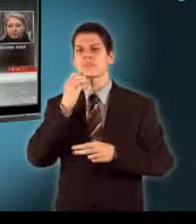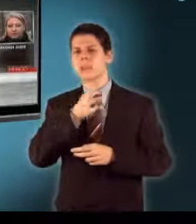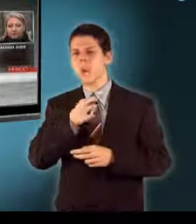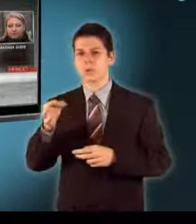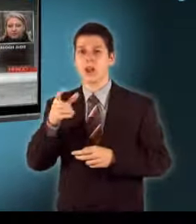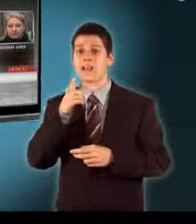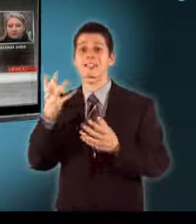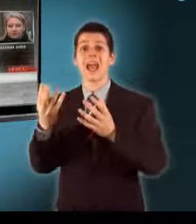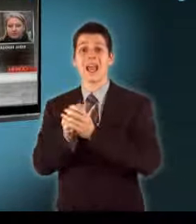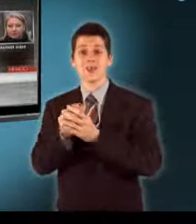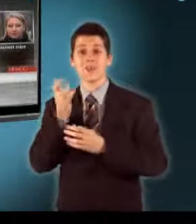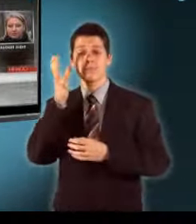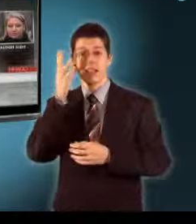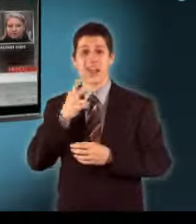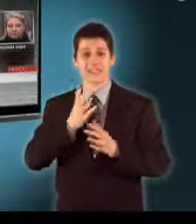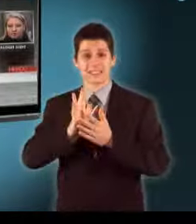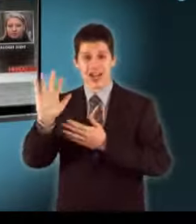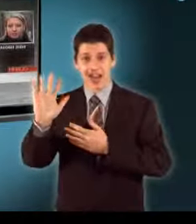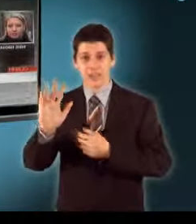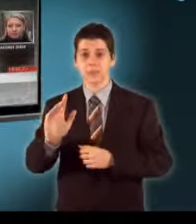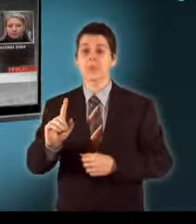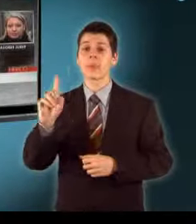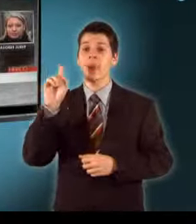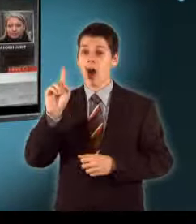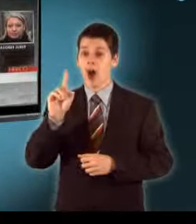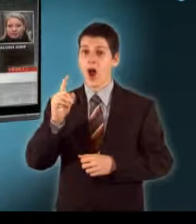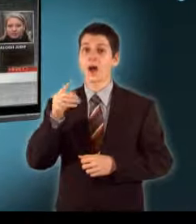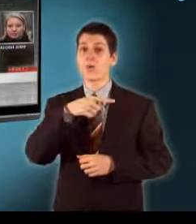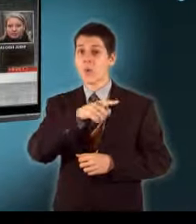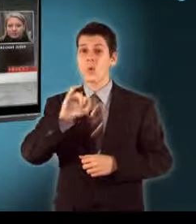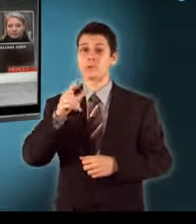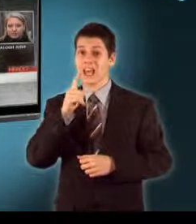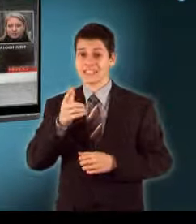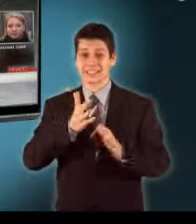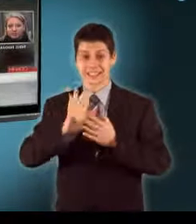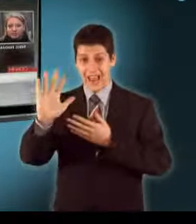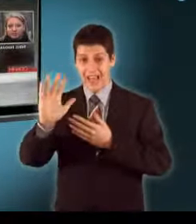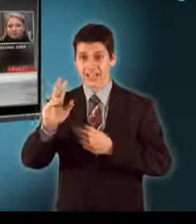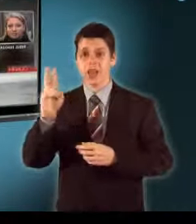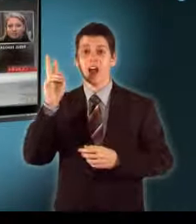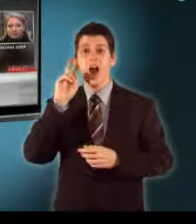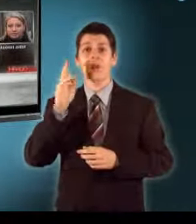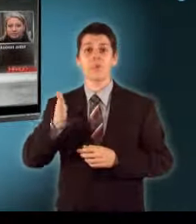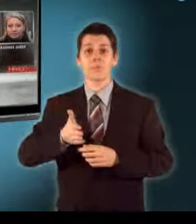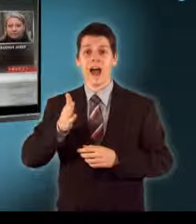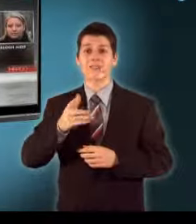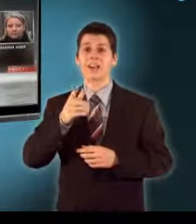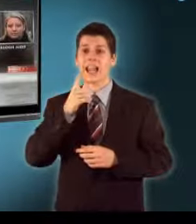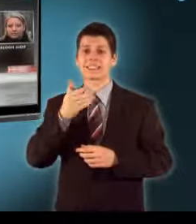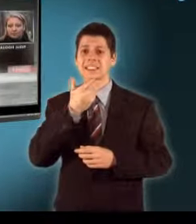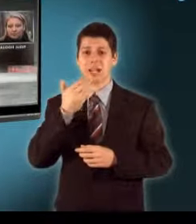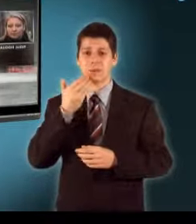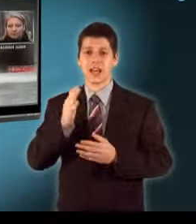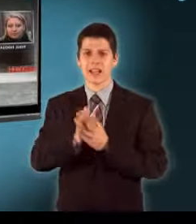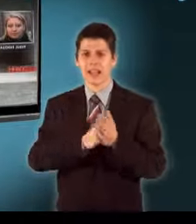mikortól támogatják a BKV-sztrájkot Amennyiben ők is vasúta-sztrájkot jelentenének be Úgy tudjuk, hogy a MÁV-nál már délután